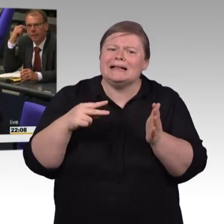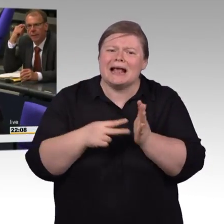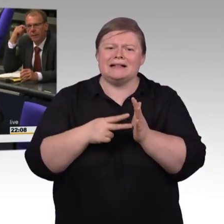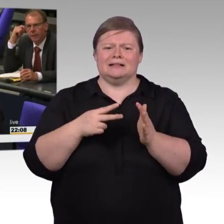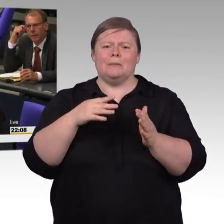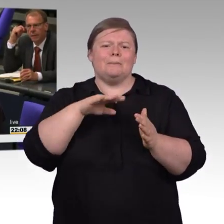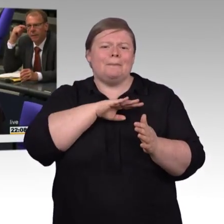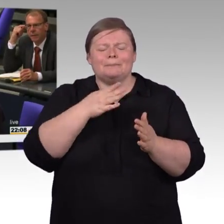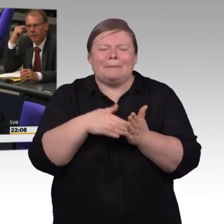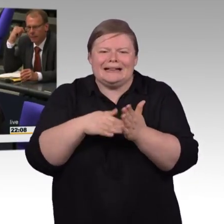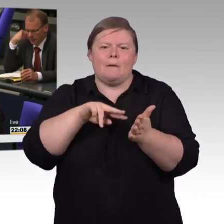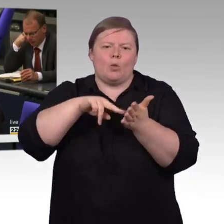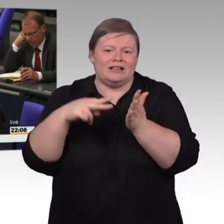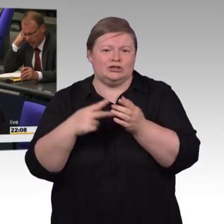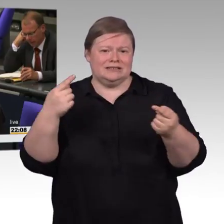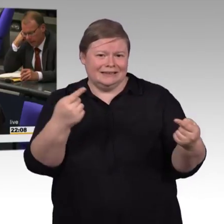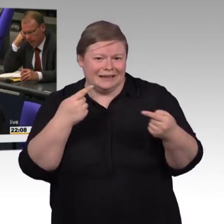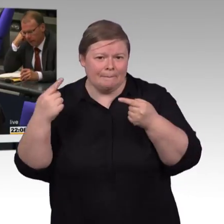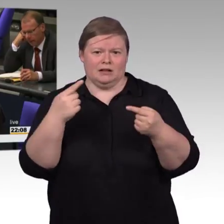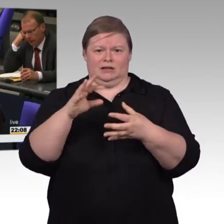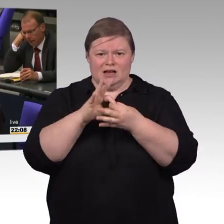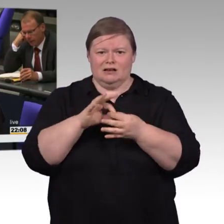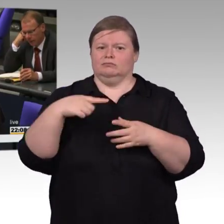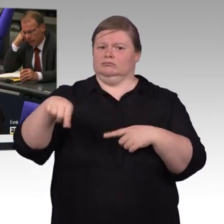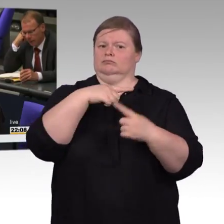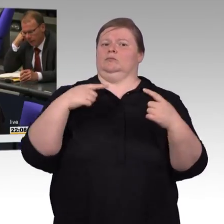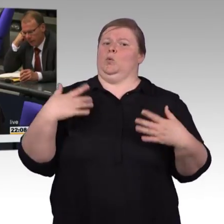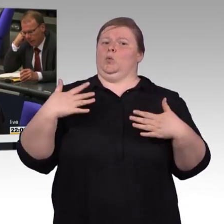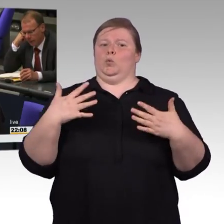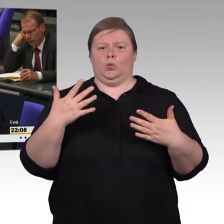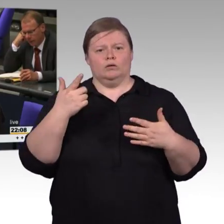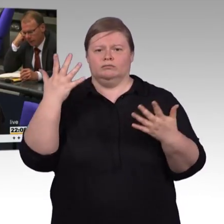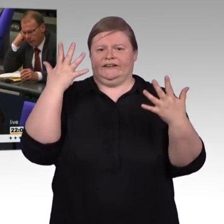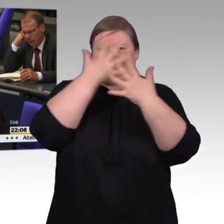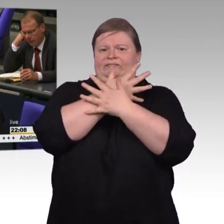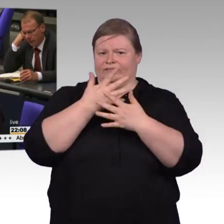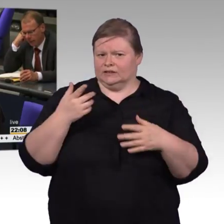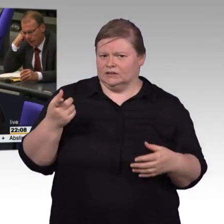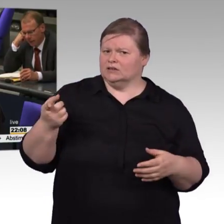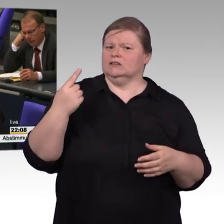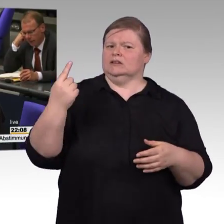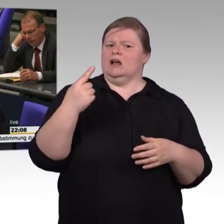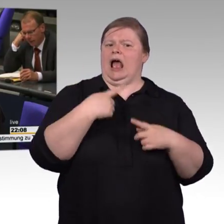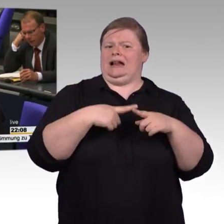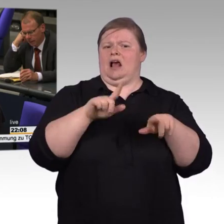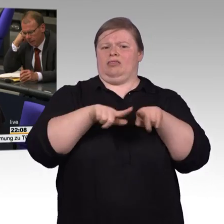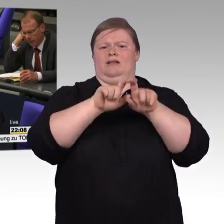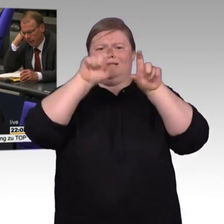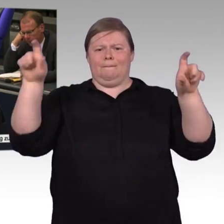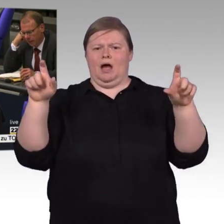es ist überall in dieser Gesellschaft, ja, nicht in Ordnung, ein absolutes No-Go, diesen Begriff zu verwenden, weil er